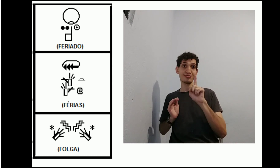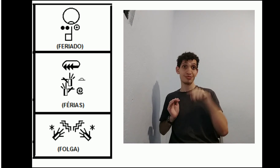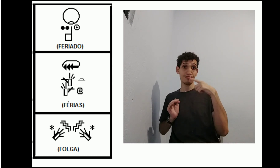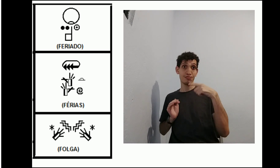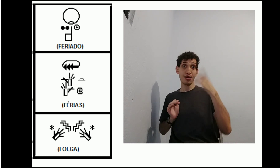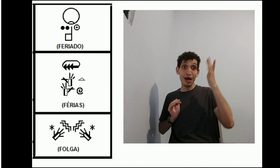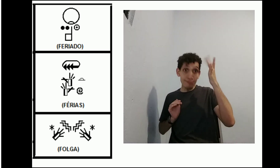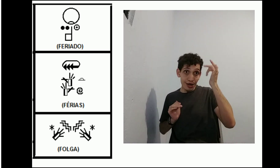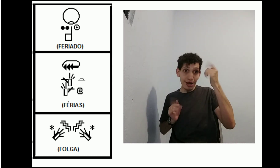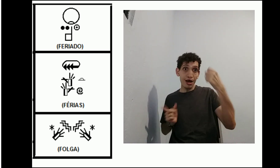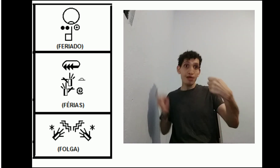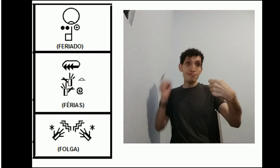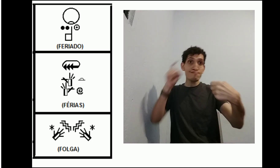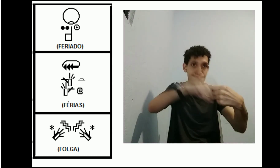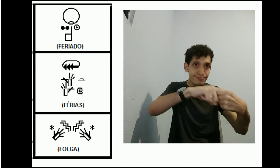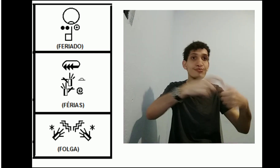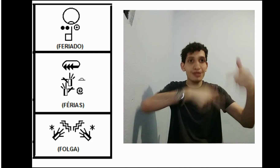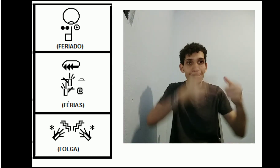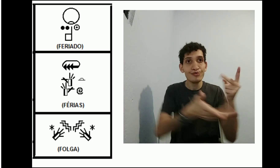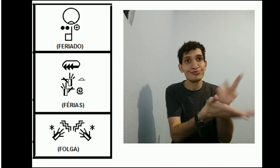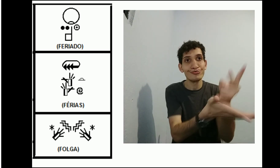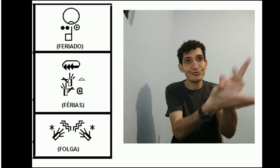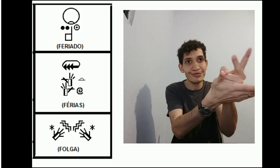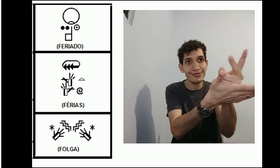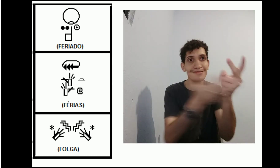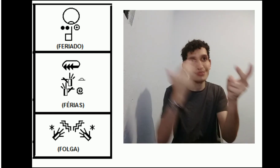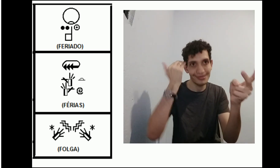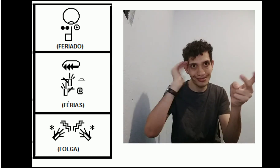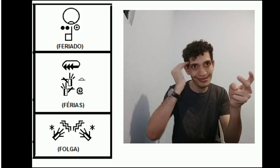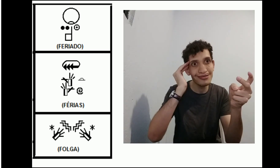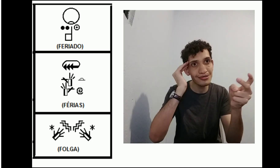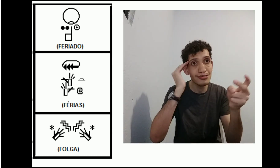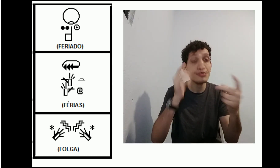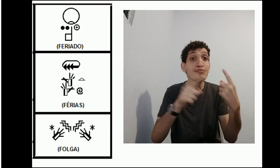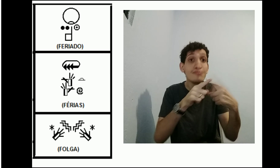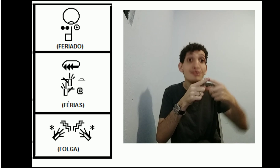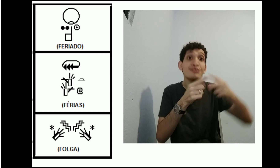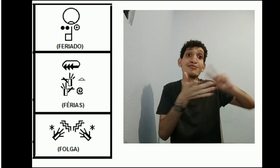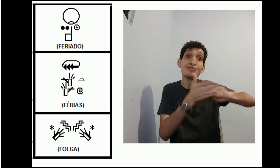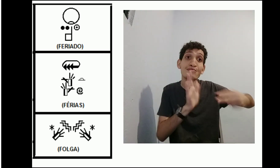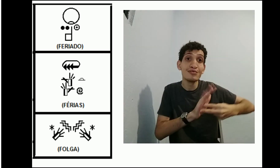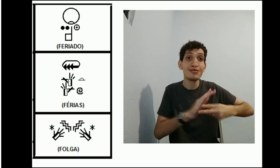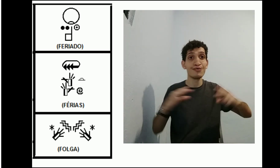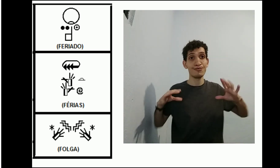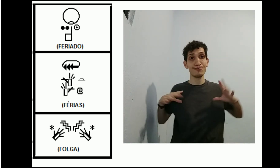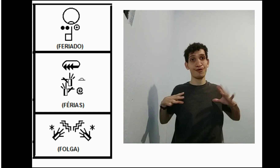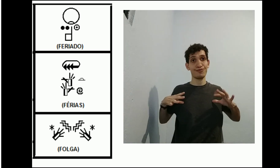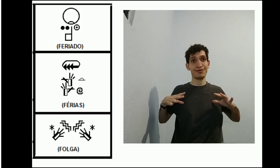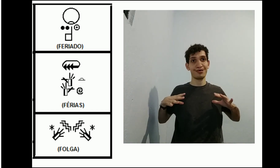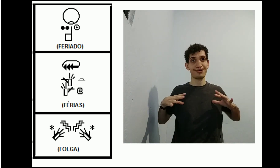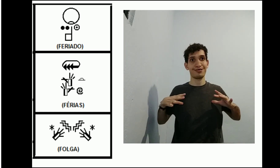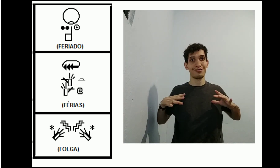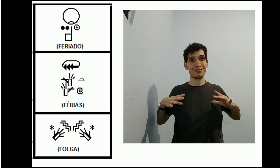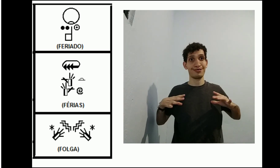ela se isola e ela não trabalha para depois voltar a trabalhar. Porque aí, se inscreve aqui, a polga.